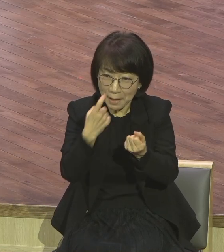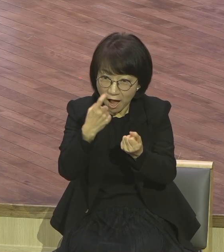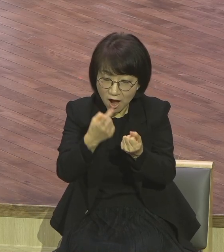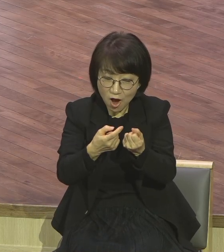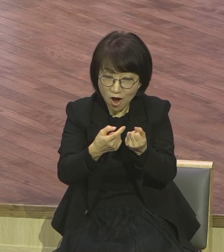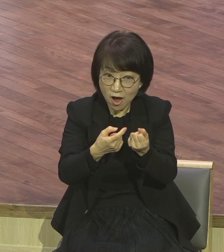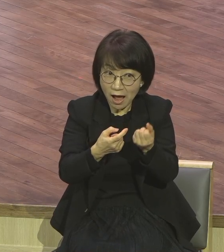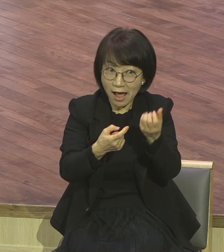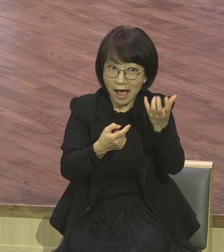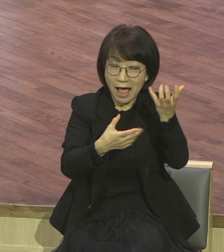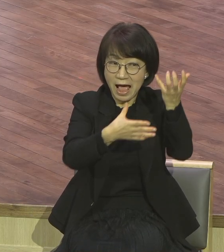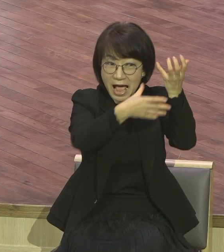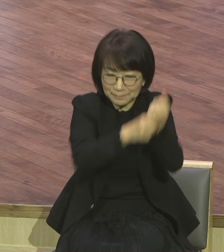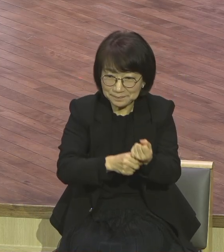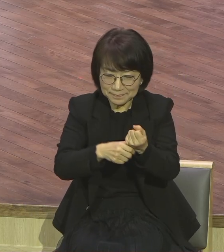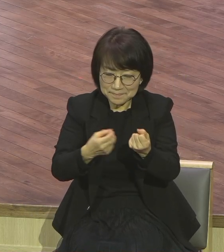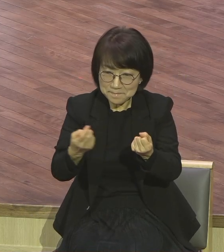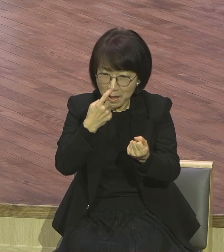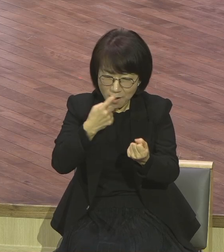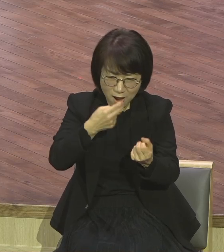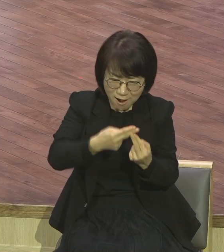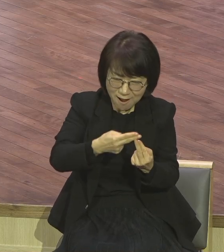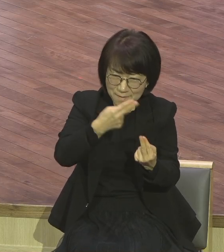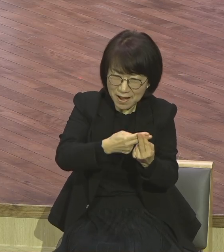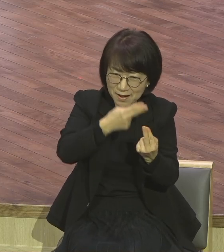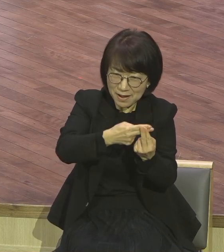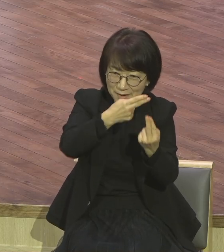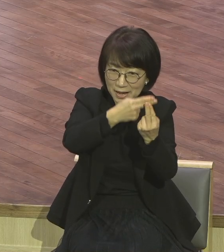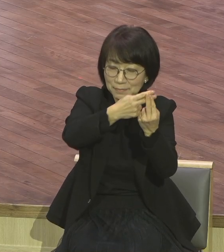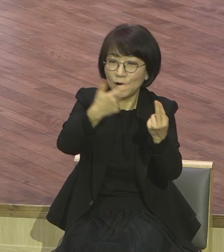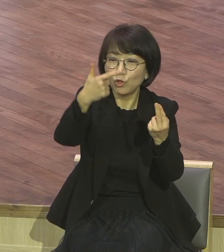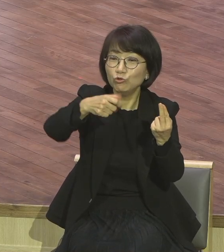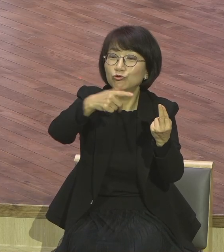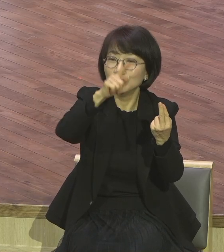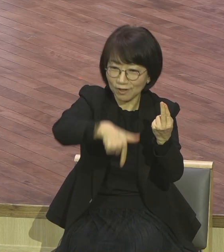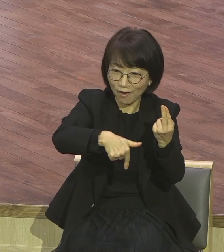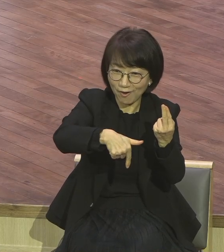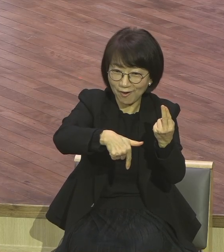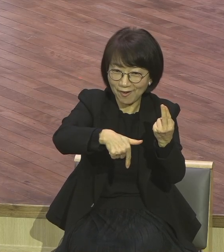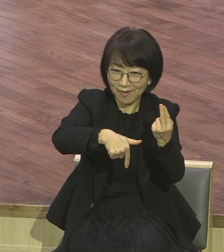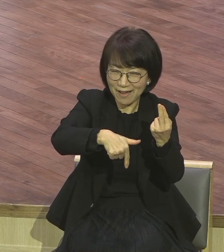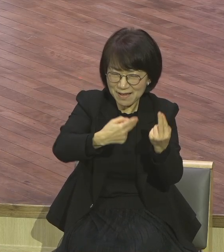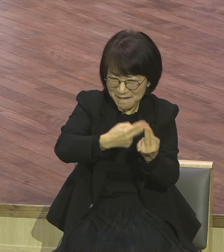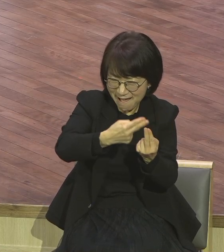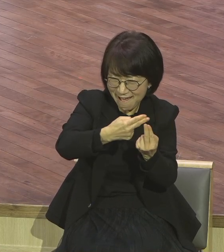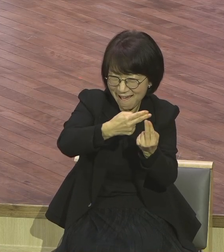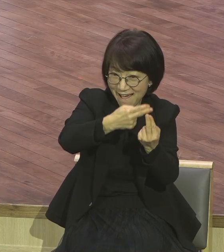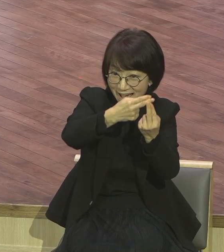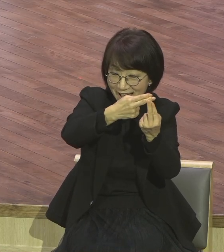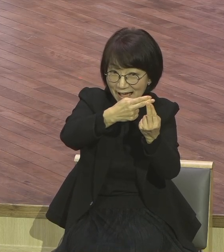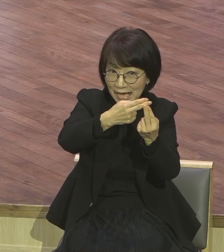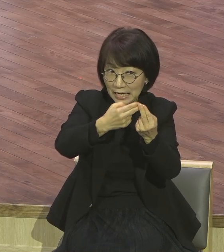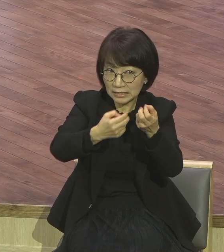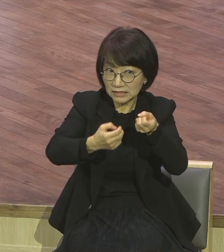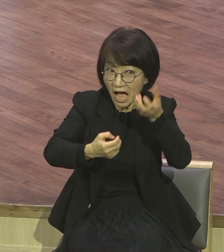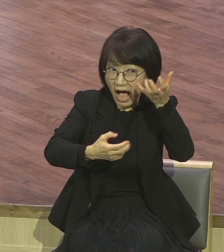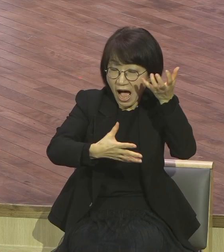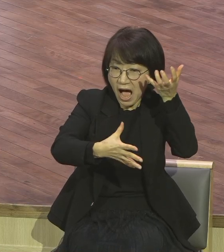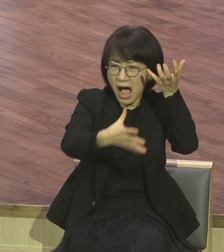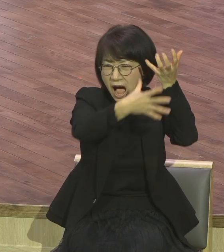쌓는 것을 말합니다 그것이 누적 원리에요 잊어버리지 않았듯 영적으로 마찬가지입니다